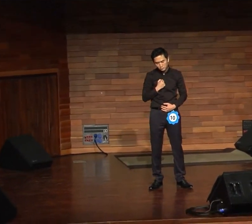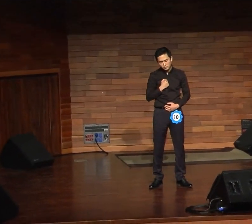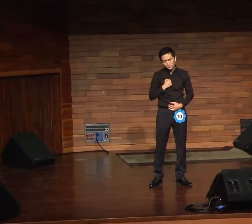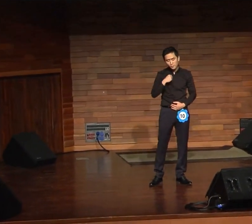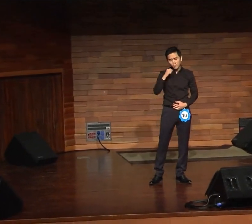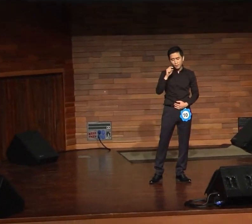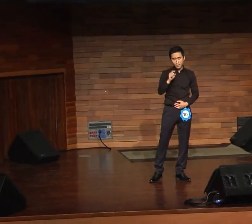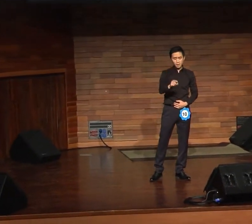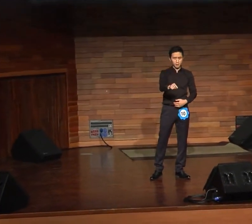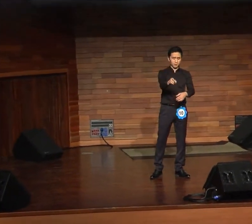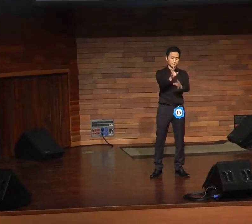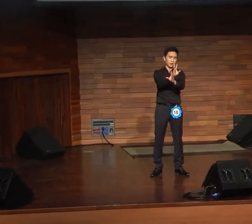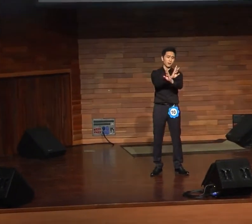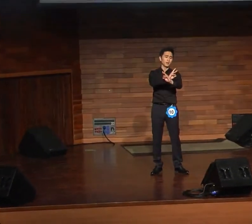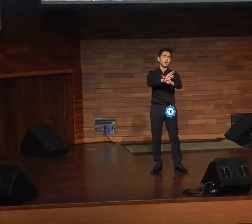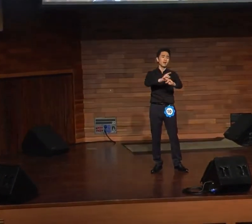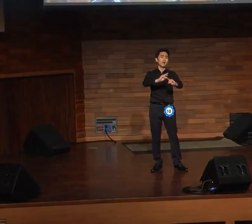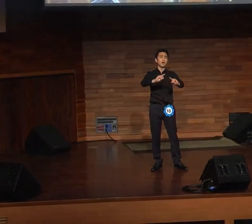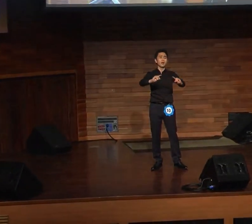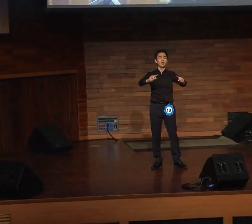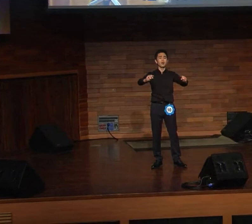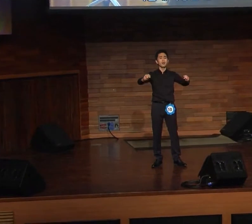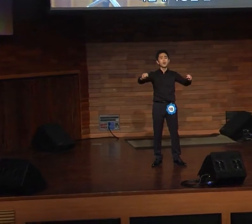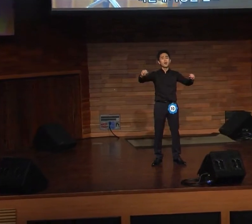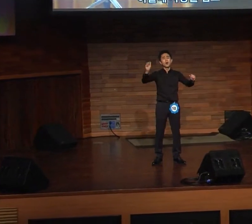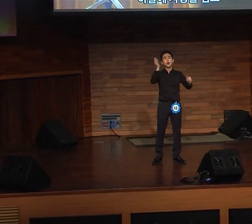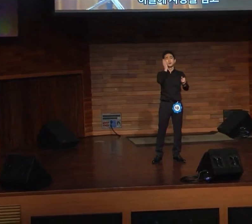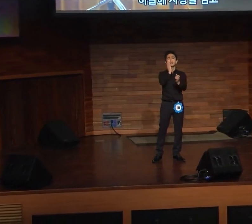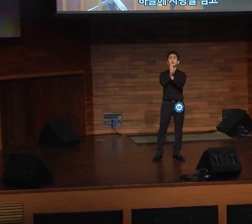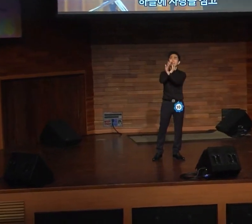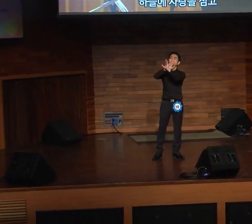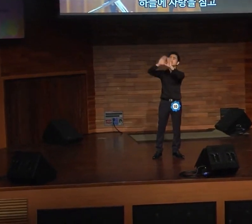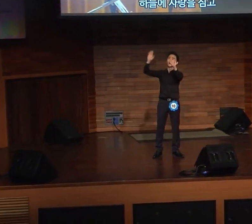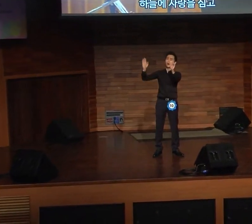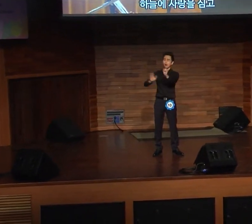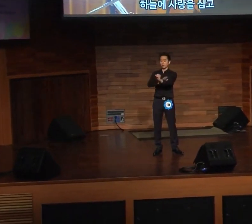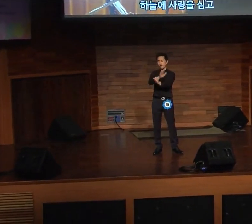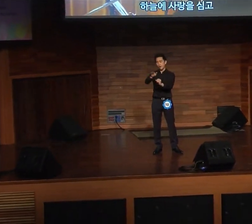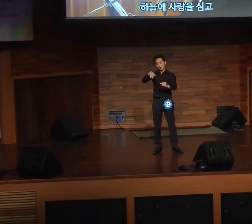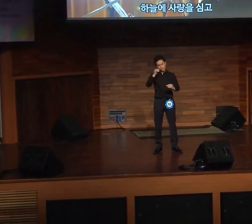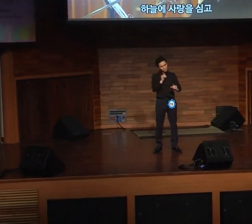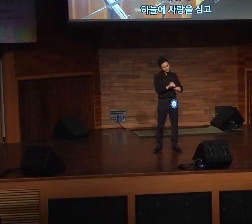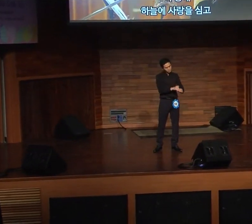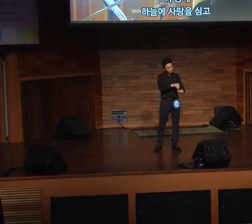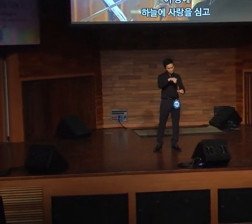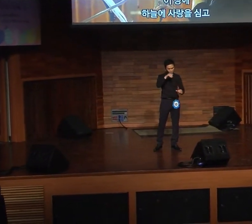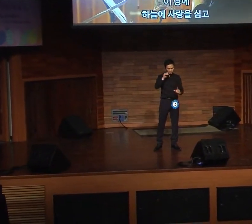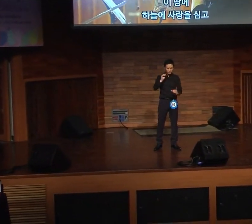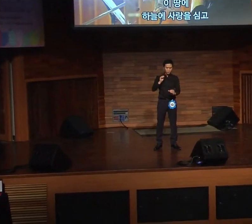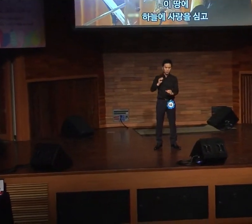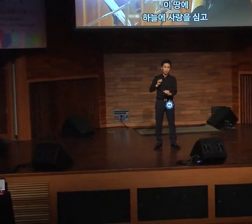내 땅에 이 하늘에 사랑을 심고